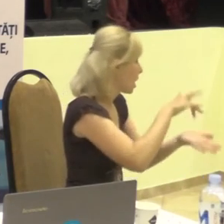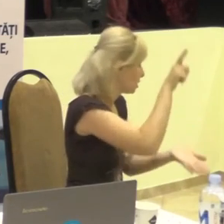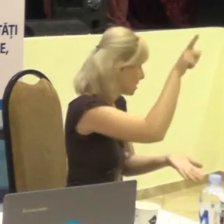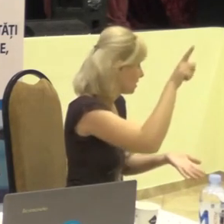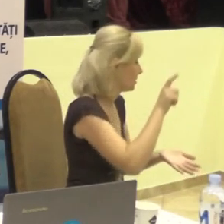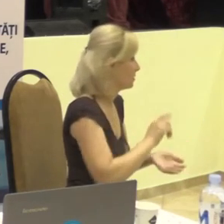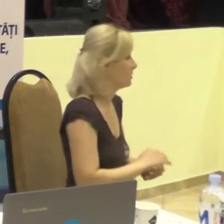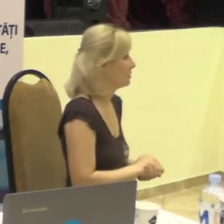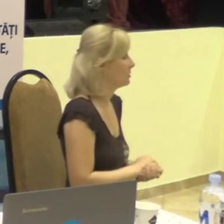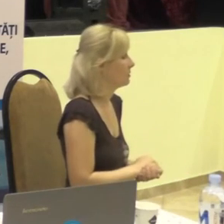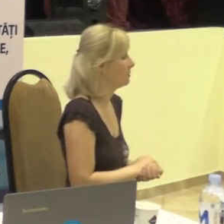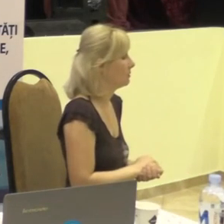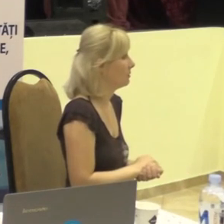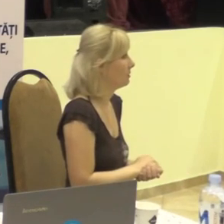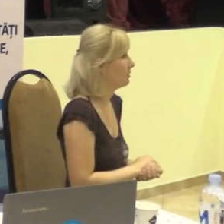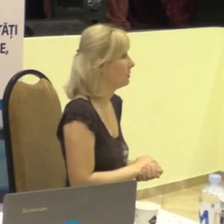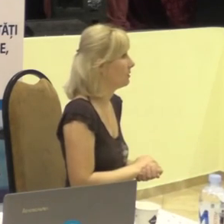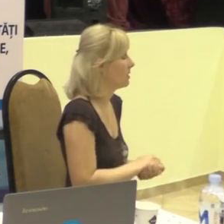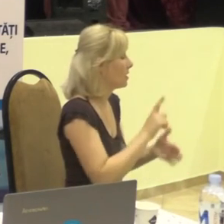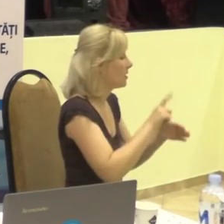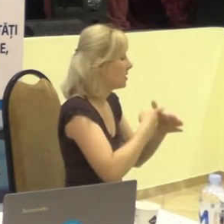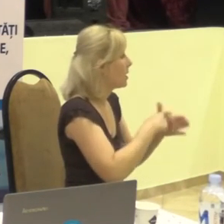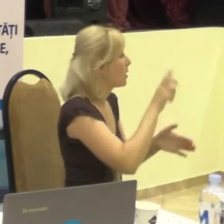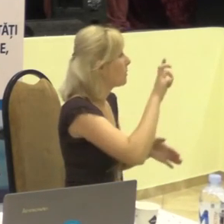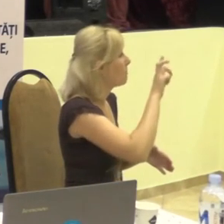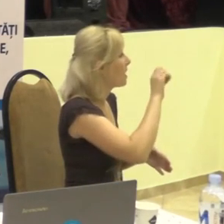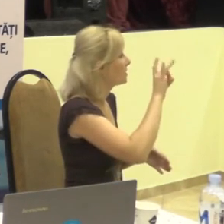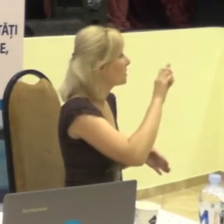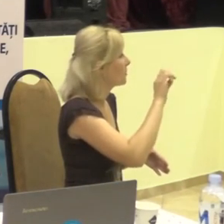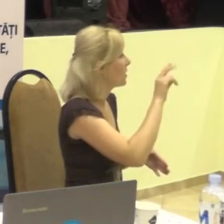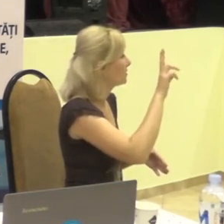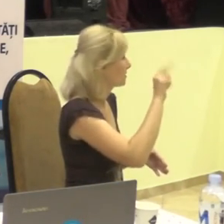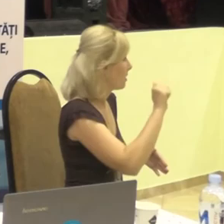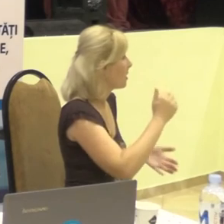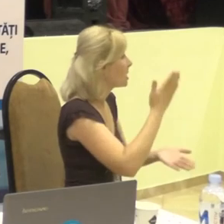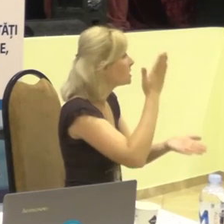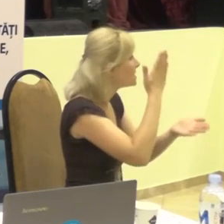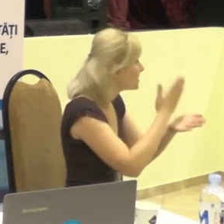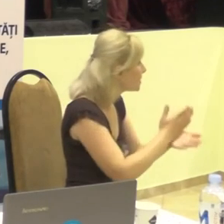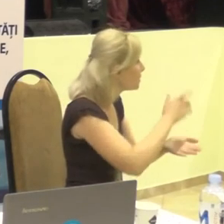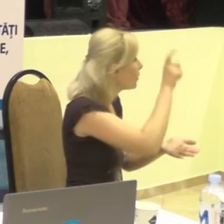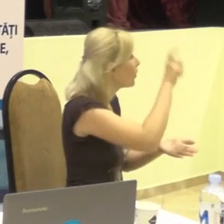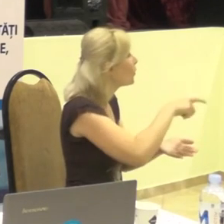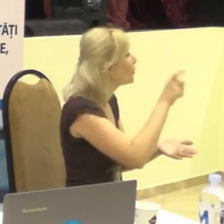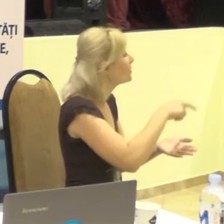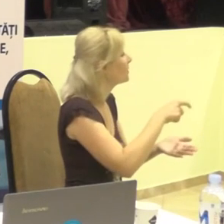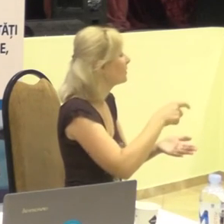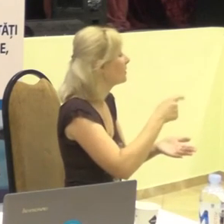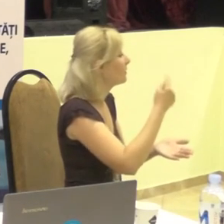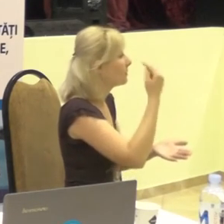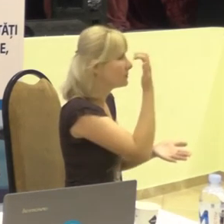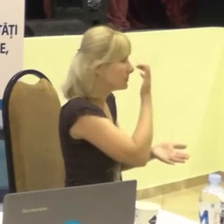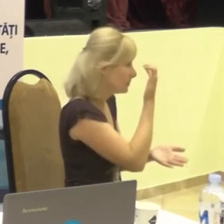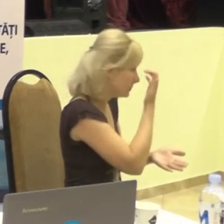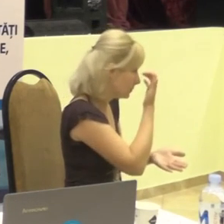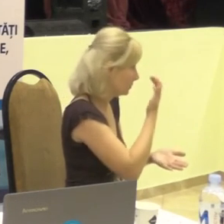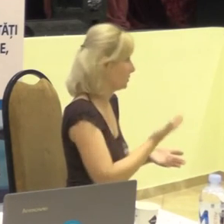sau la Basarabească, locuiesc compact persoane cu dizabilități de vedere.